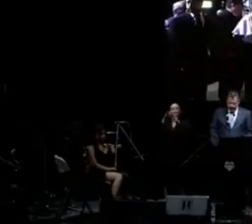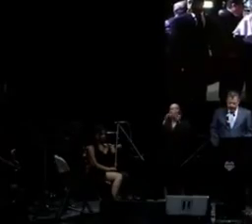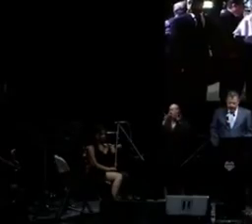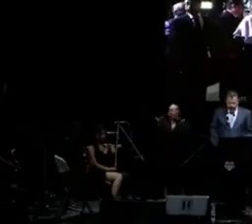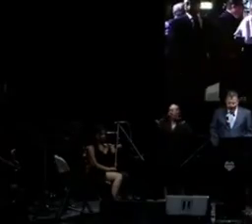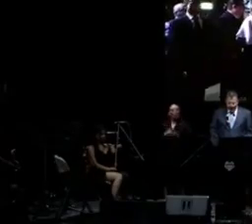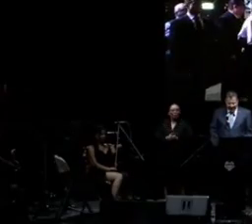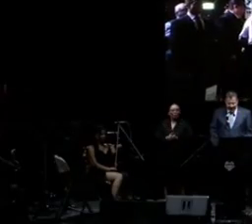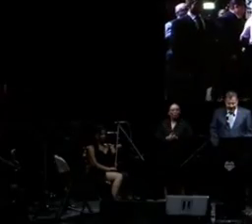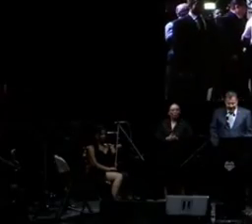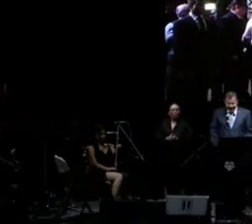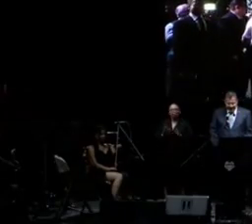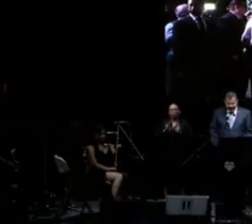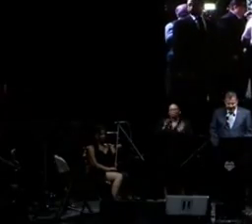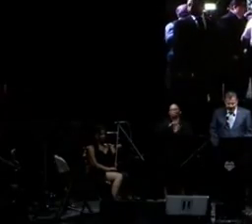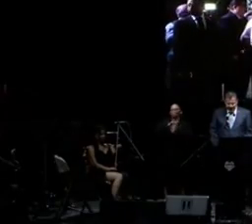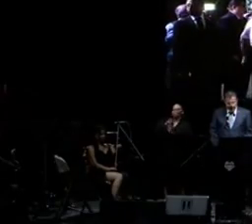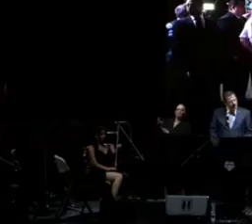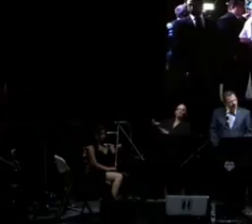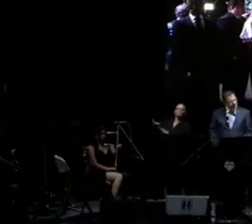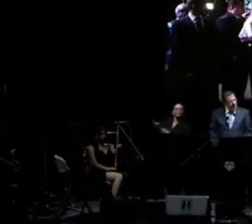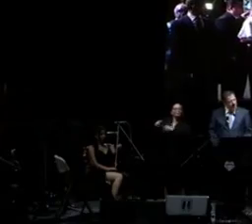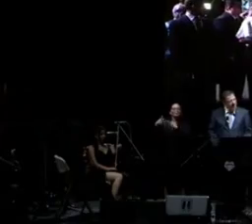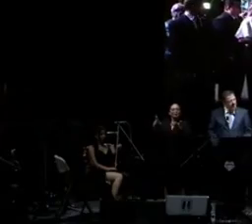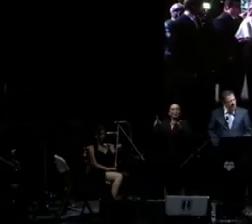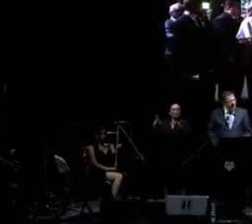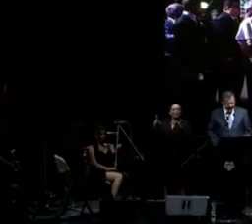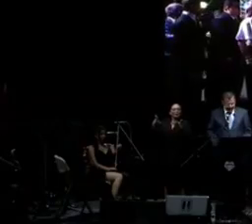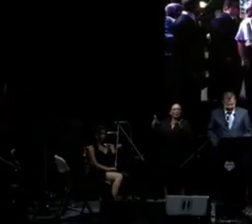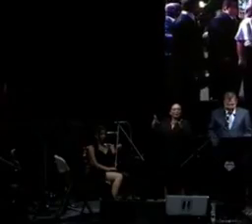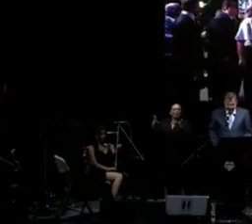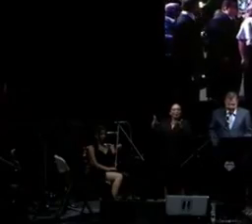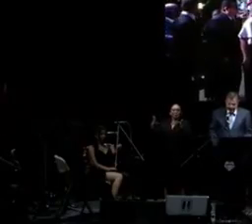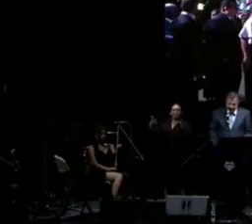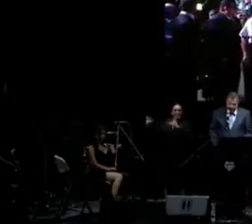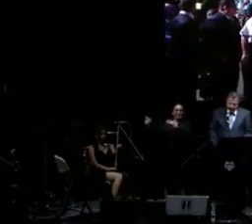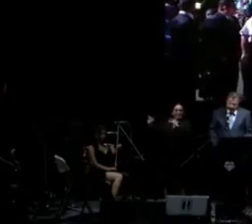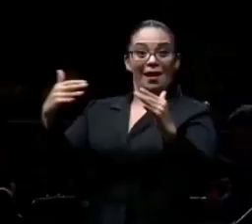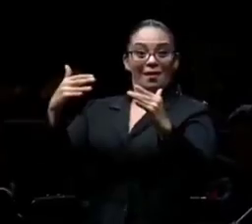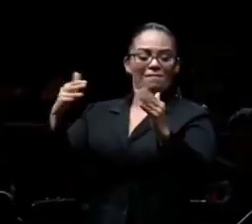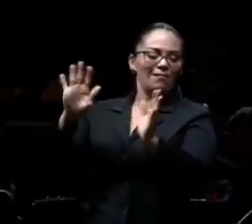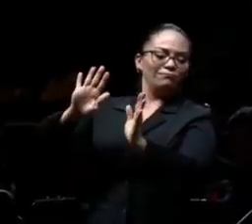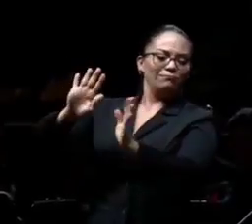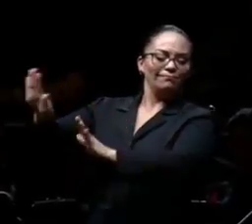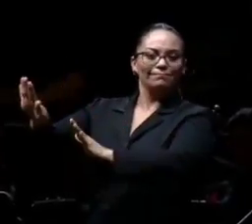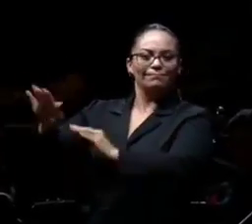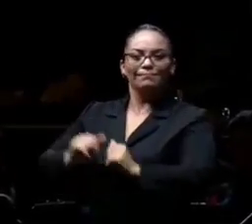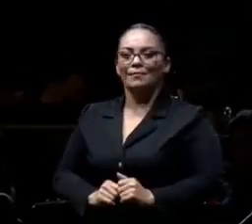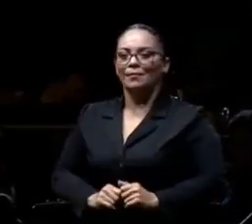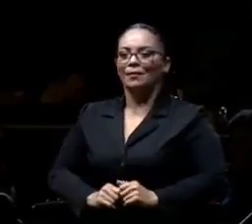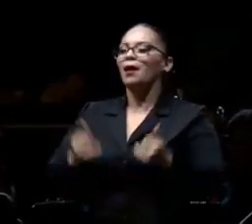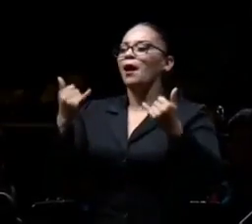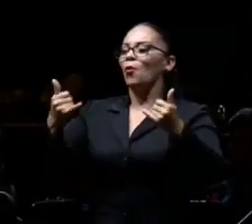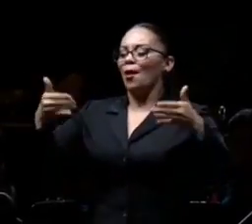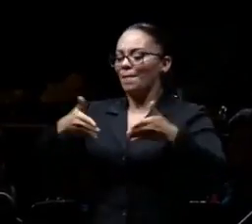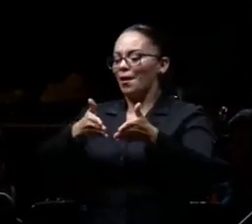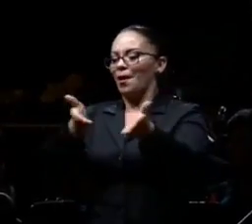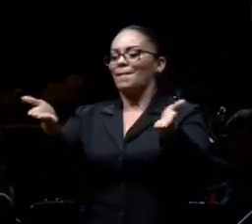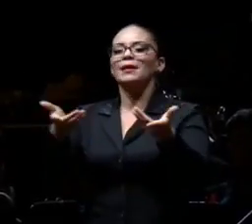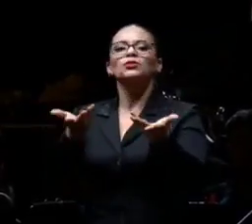dejó atrás el estallido infame de la guerra para dar paso